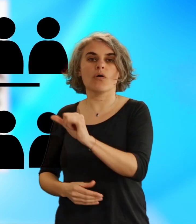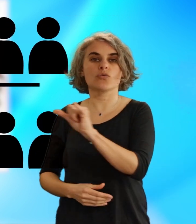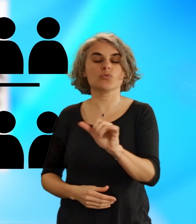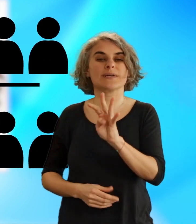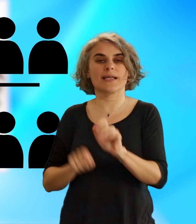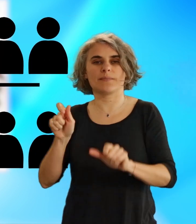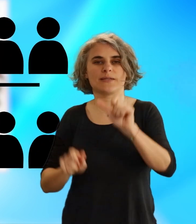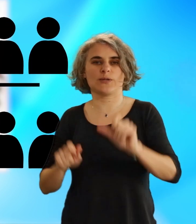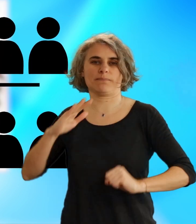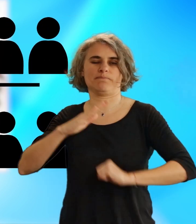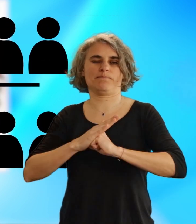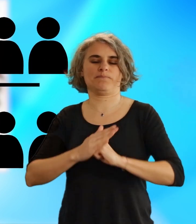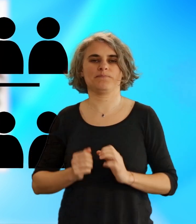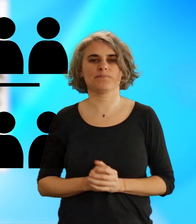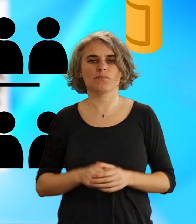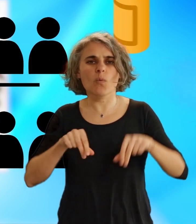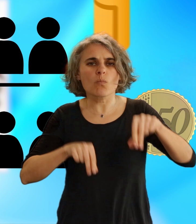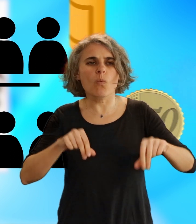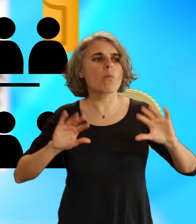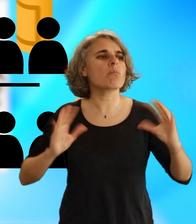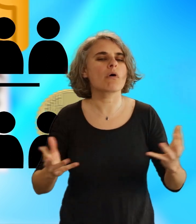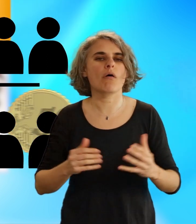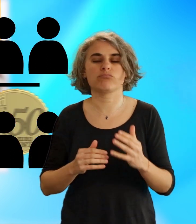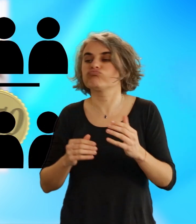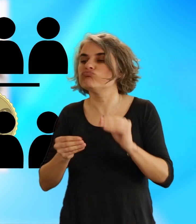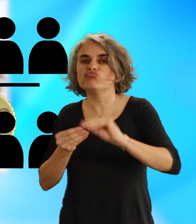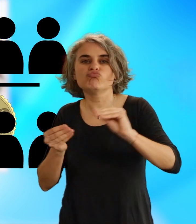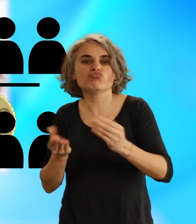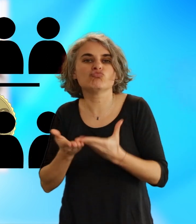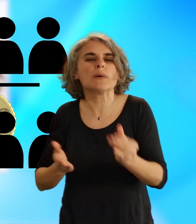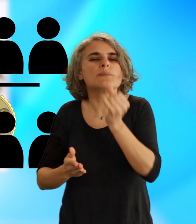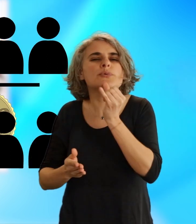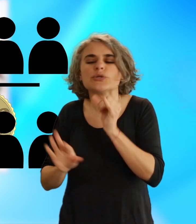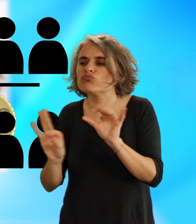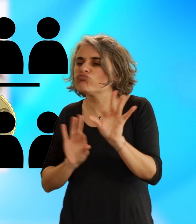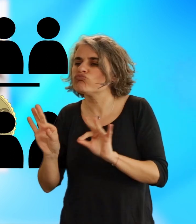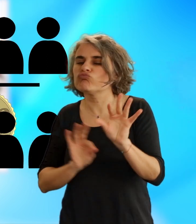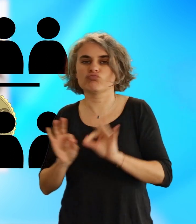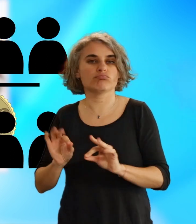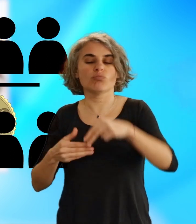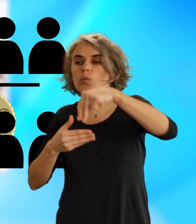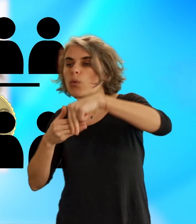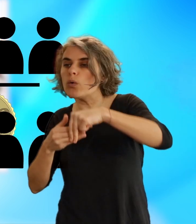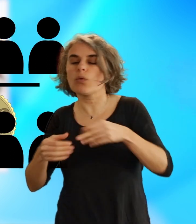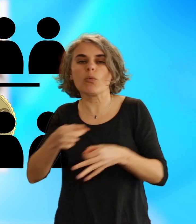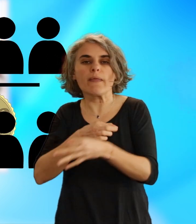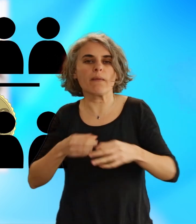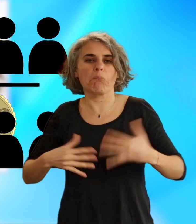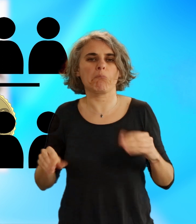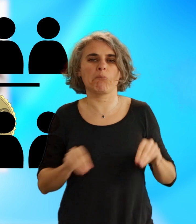1 à 4 joueurs. Chaque équipe choisit un objet de petite taille pour symboliser son pion, trombone, pièce de monnaie